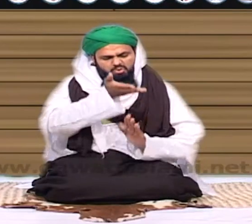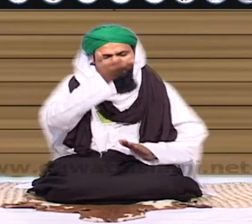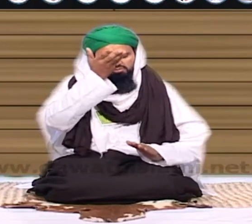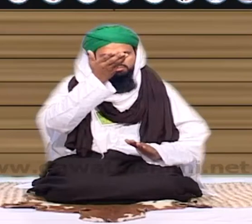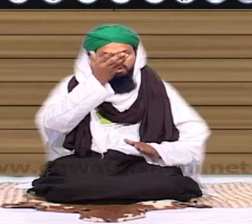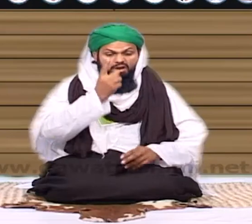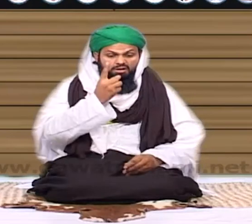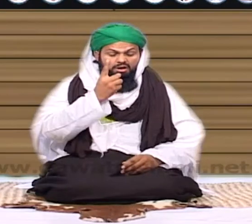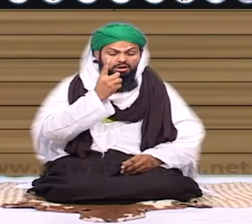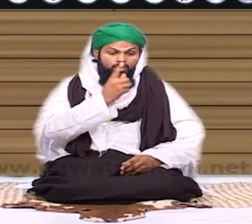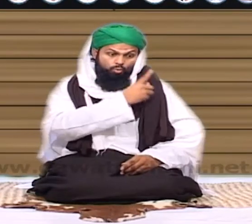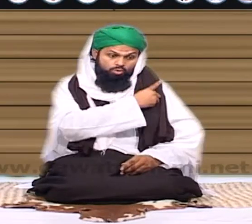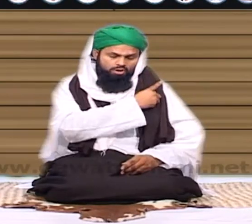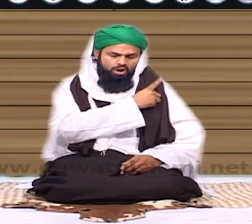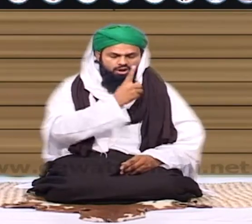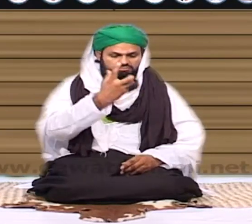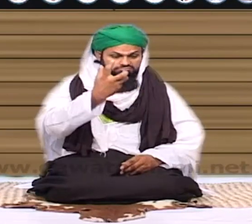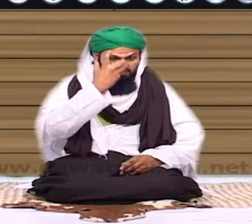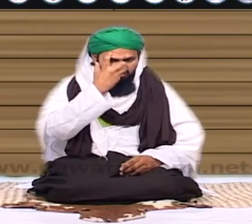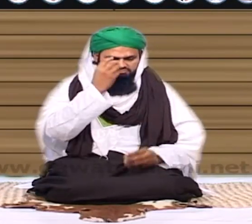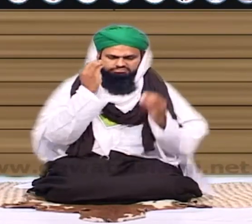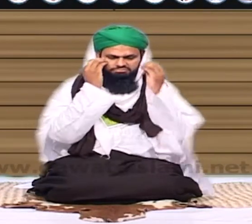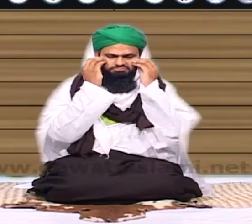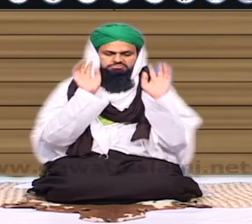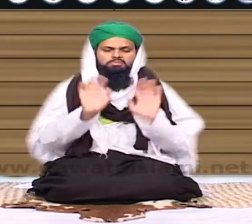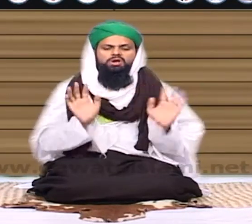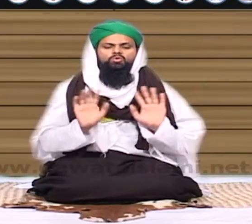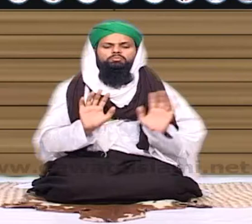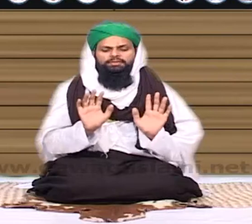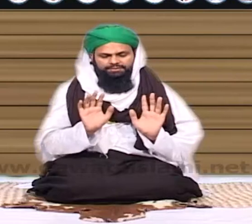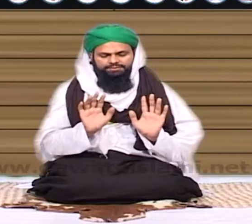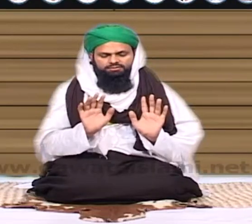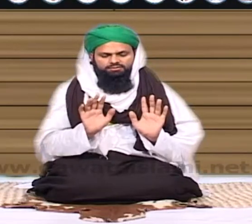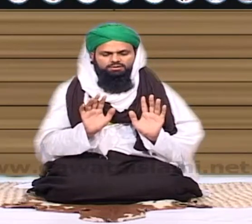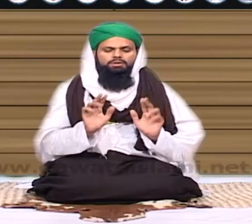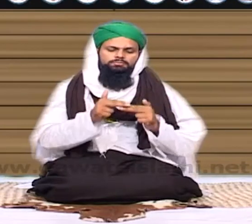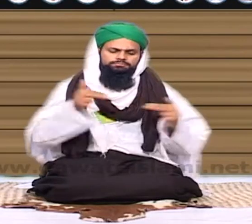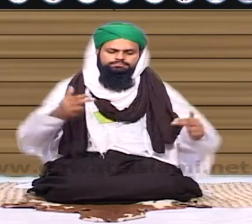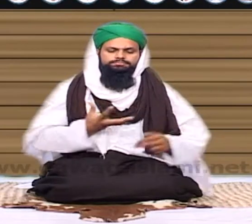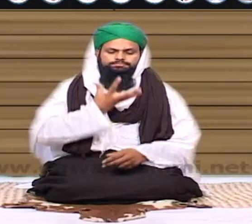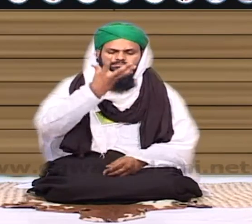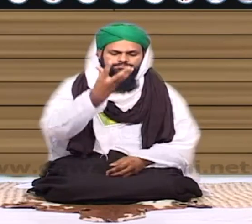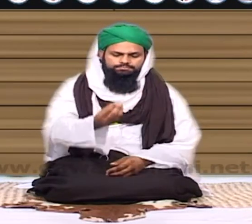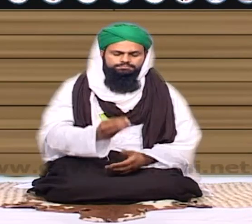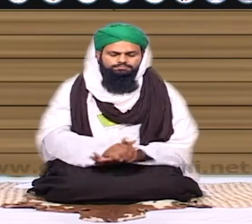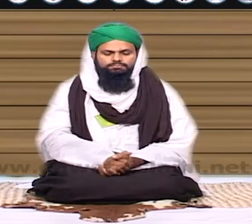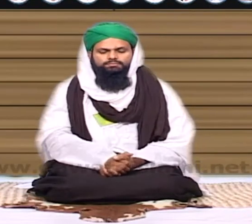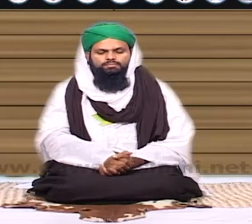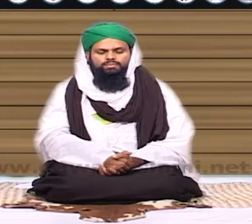عرض ملوث دیتے ہیں اب کس گناہ پر اللہ ناراض ہو جائے وہ ہمیں پڑے تو میرے بیارے صلی بھائیوں میں نے وہ بھاقیات کو